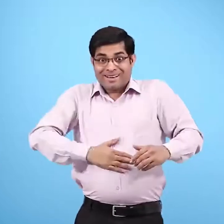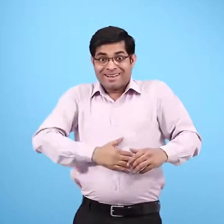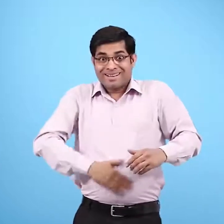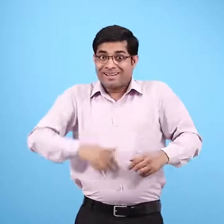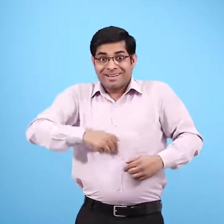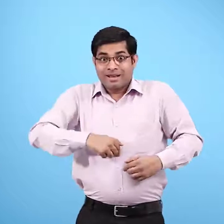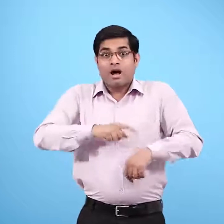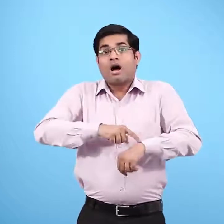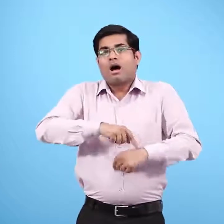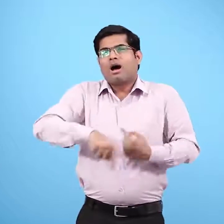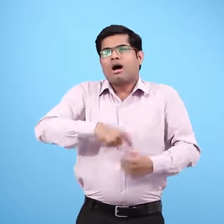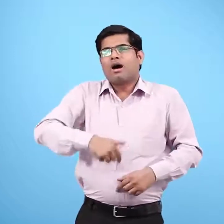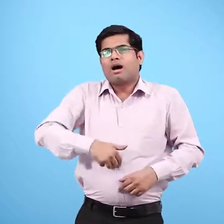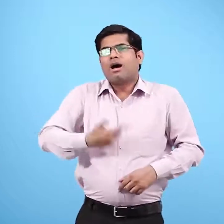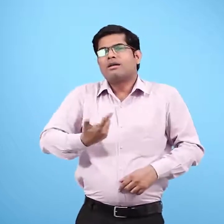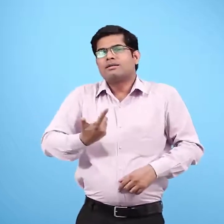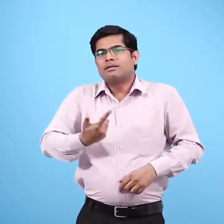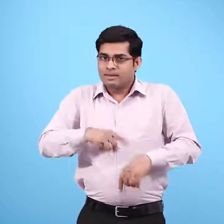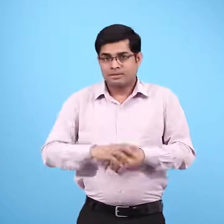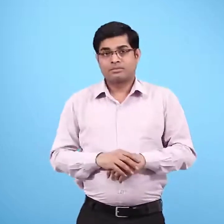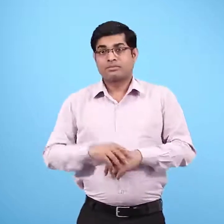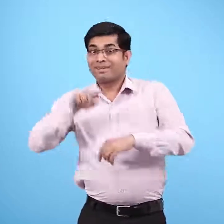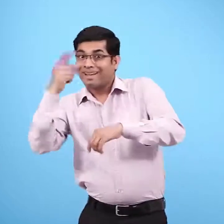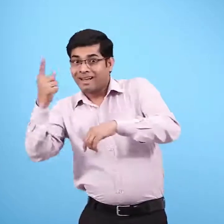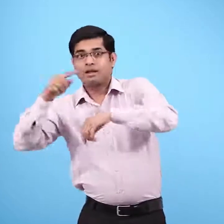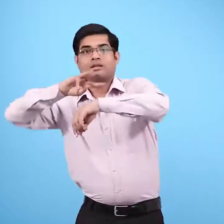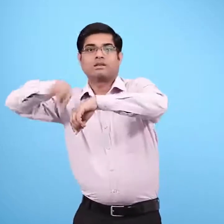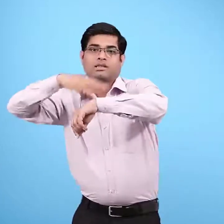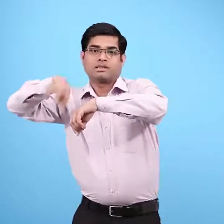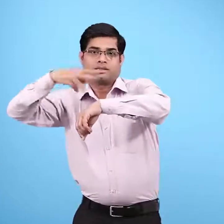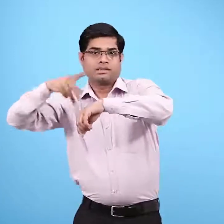पेट में पचने का समय तीन घंटे तीस मिनट